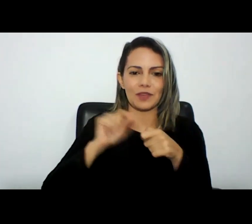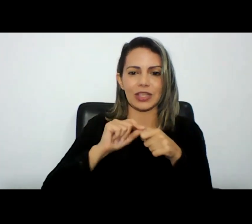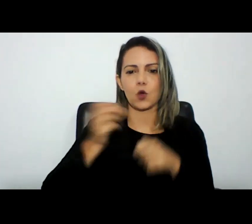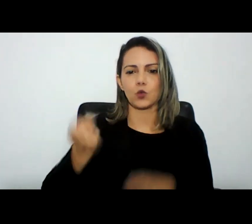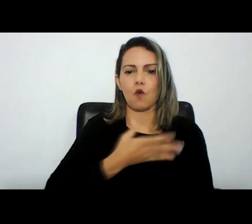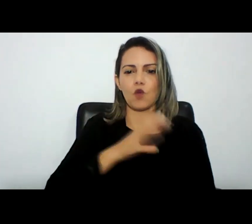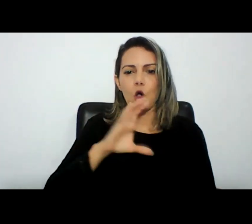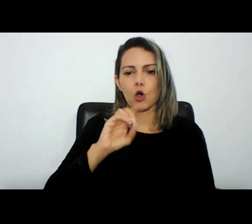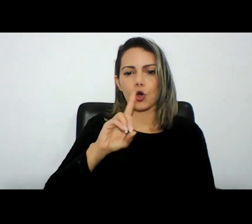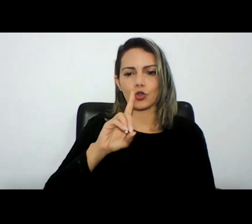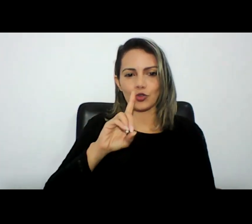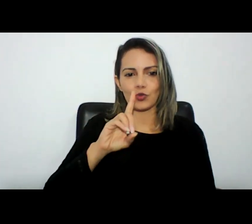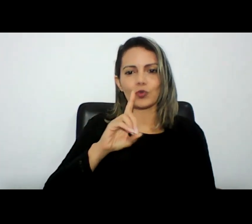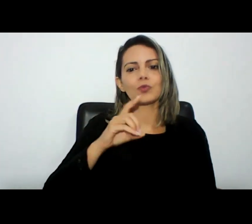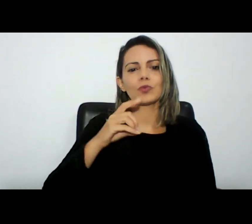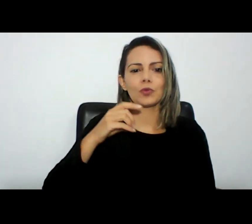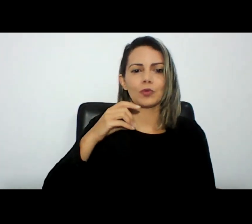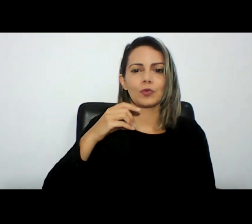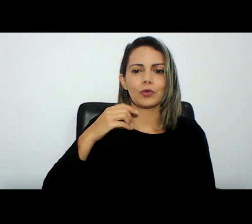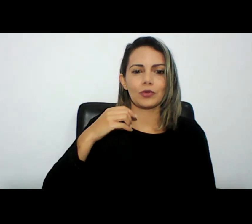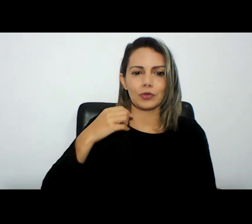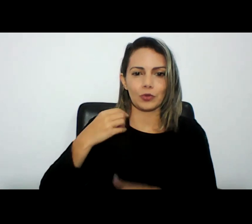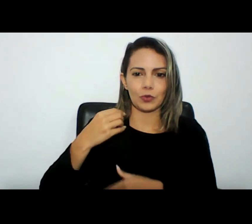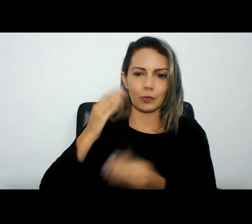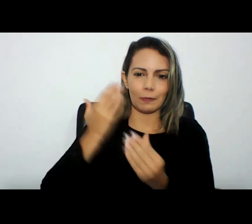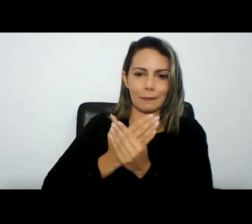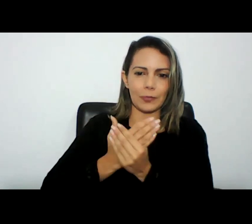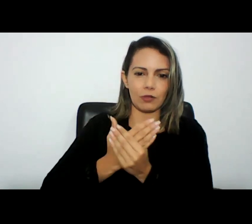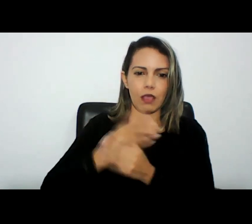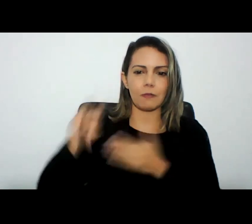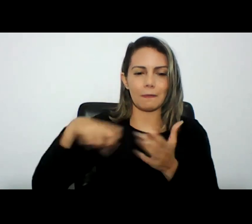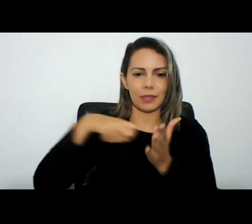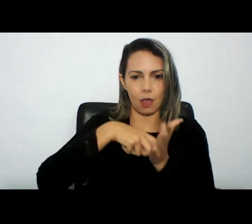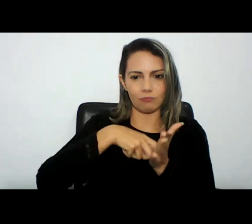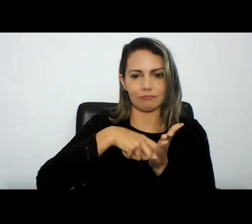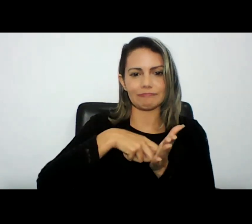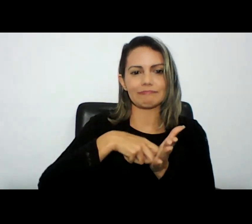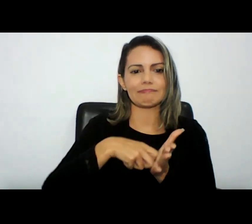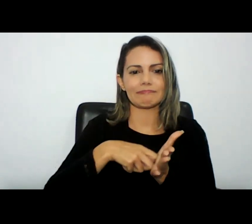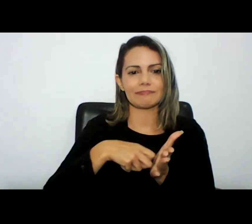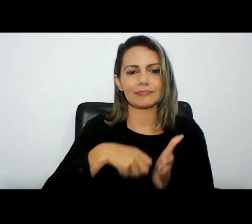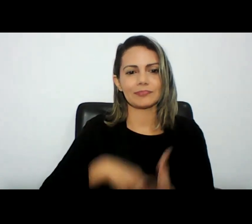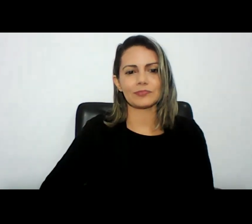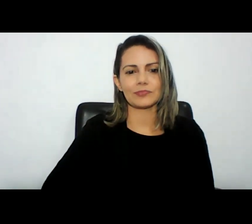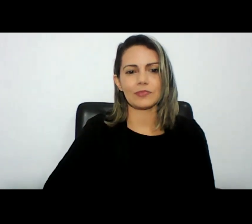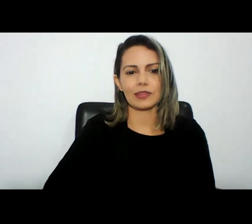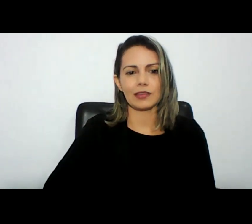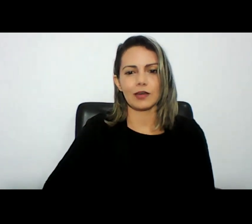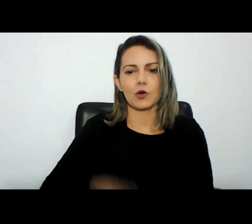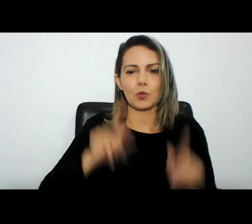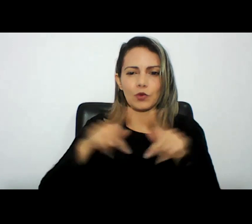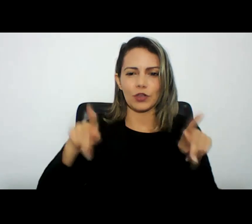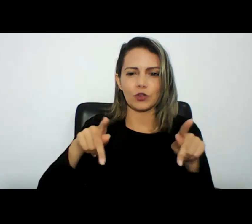projeto lei senado 156 2009 da relatoria do nosso professor de processo penal